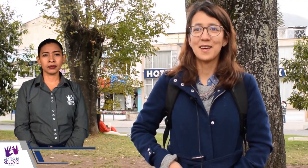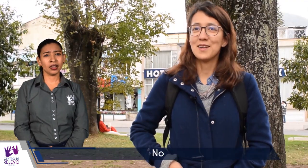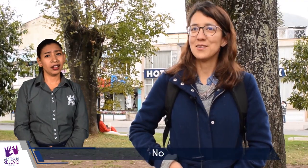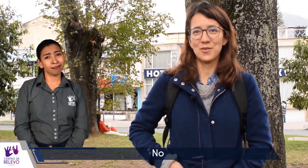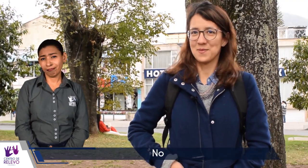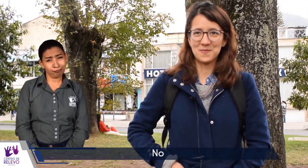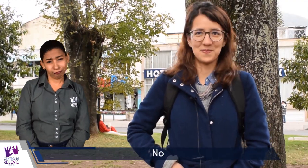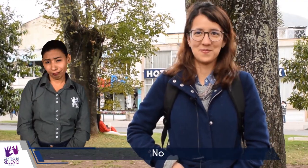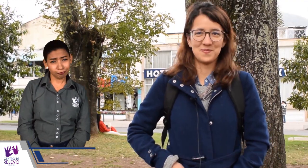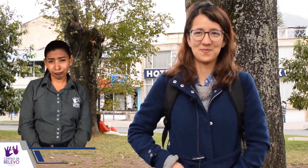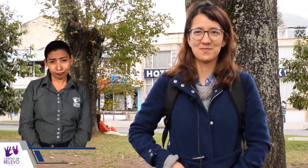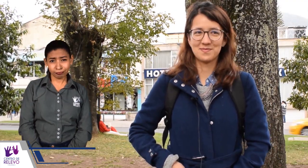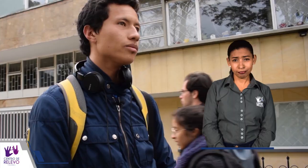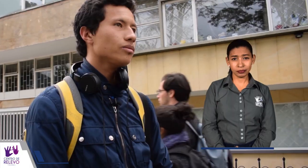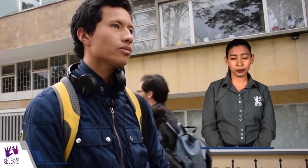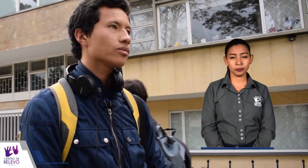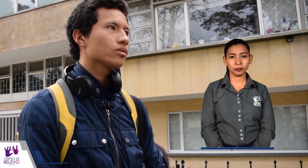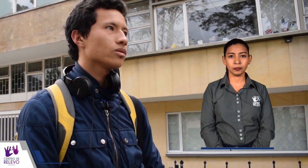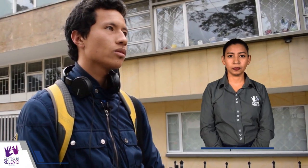No.